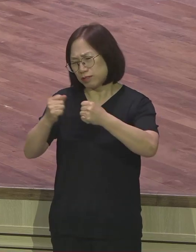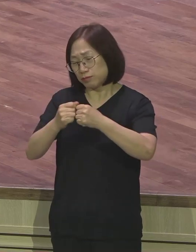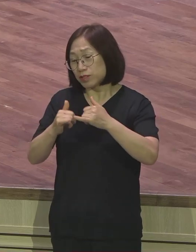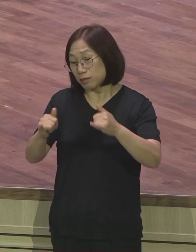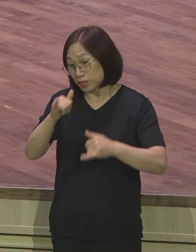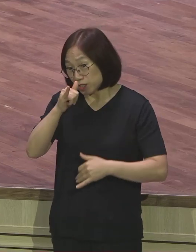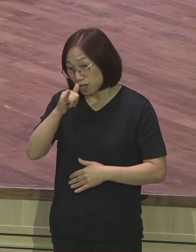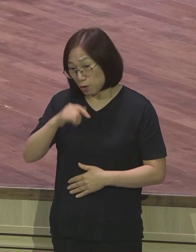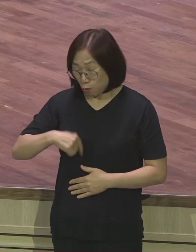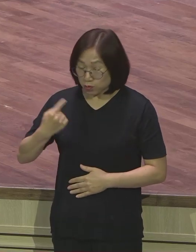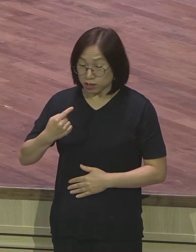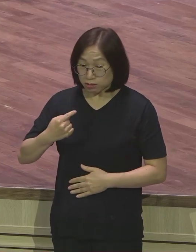그것도 혼자서 외롭게